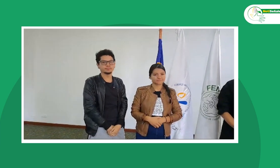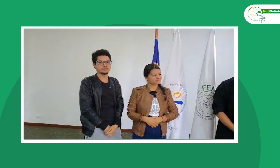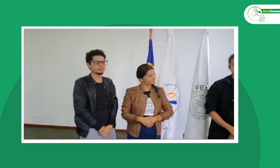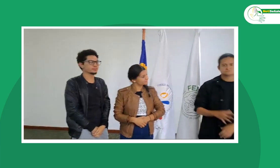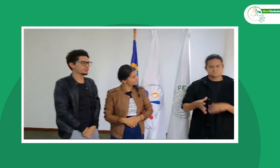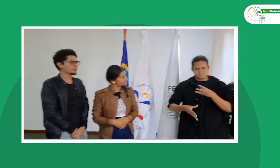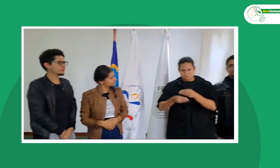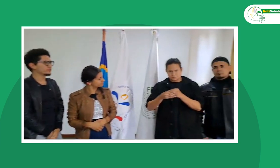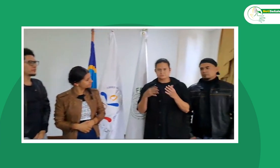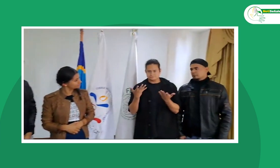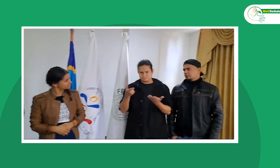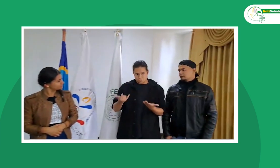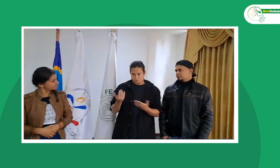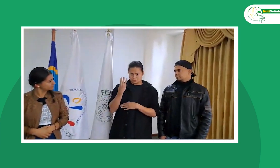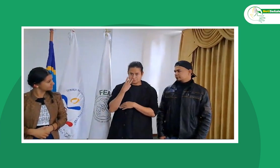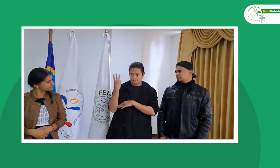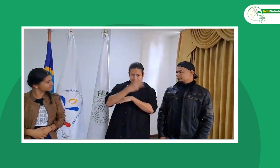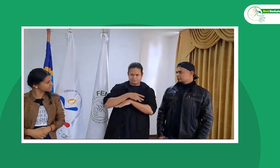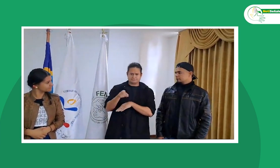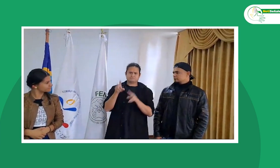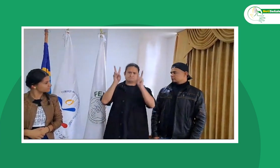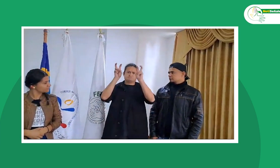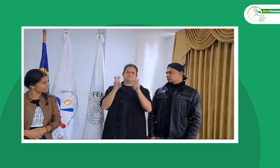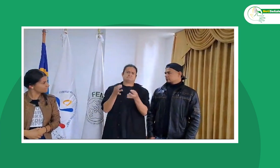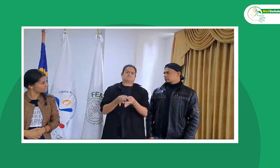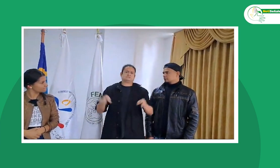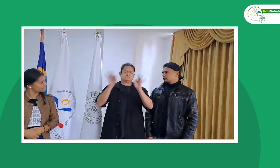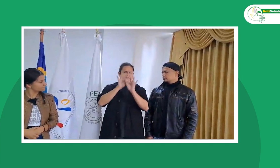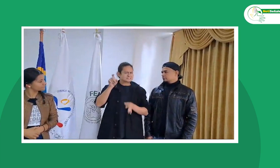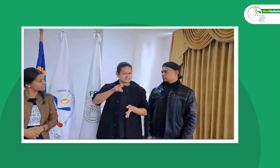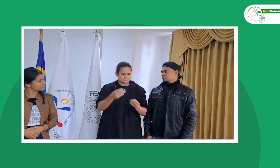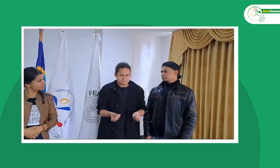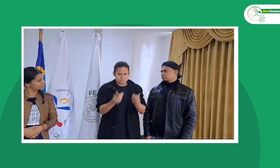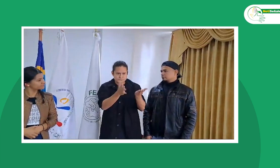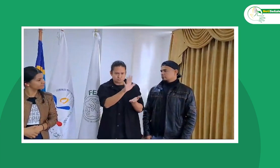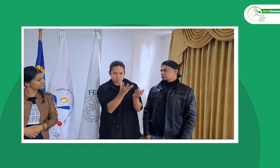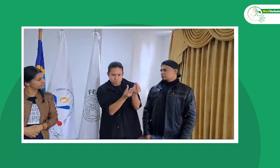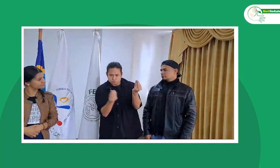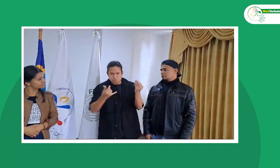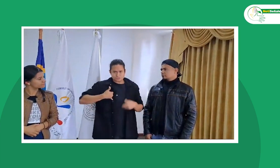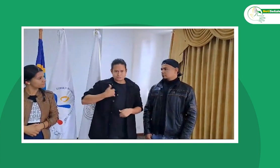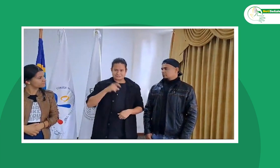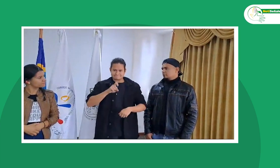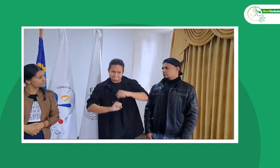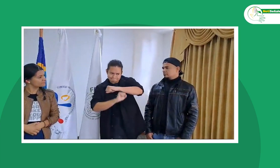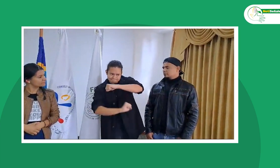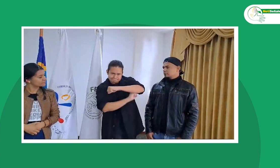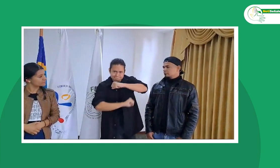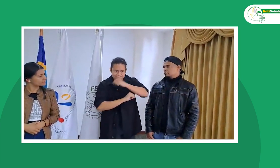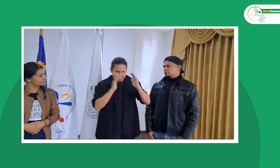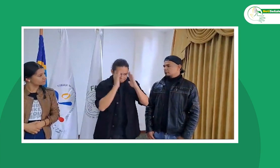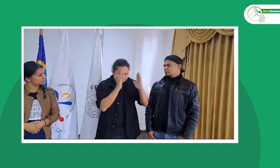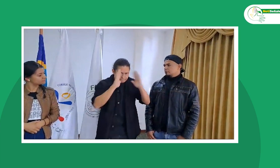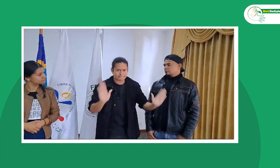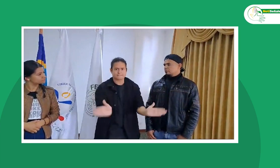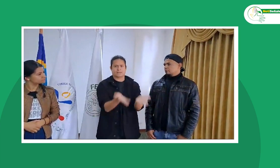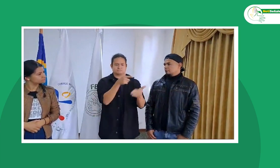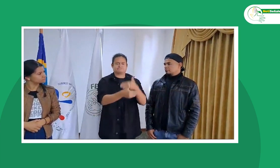Además, durante estos tres días hablamos de los temas de importancia que se requieren para dar atención con bases sólidas a los